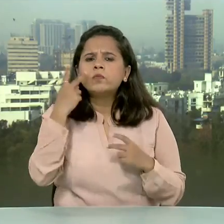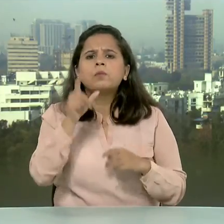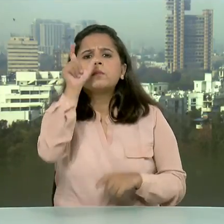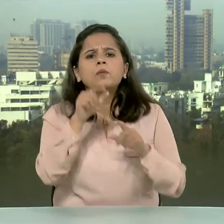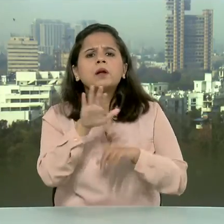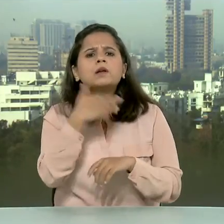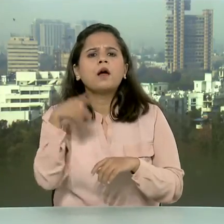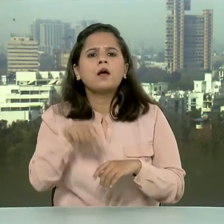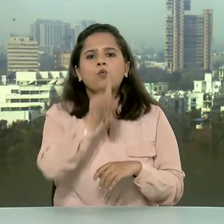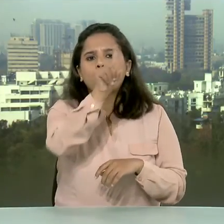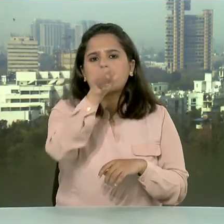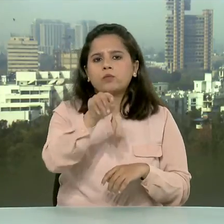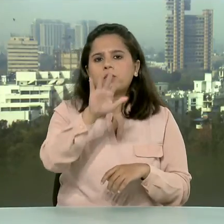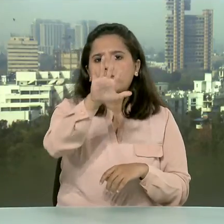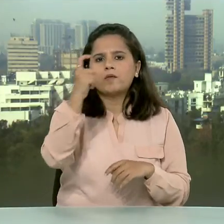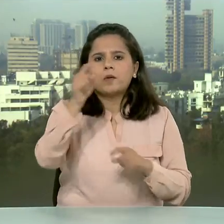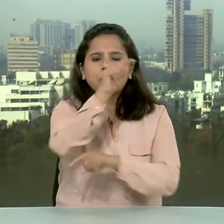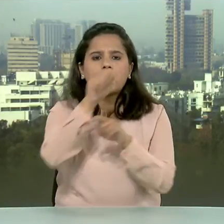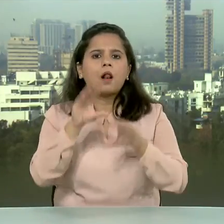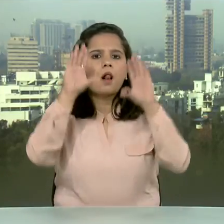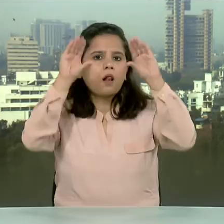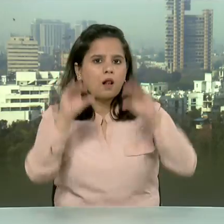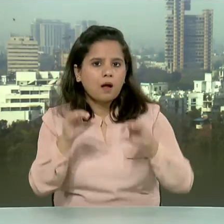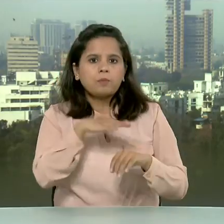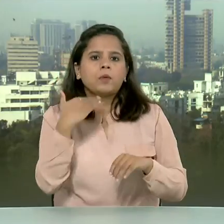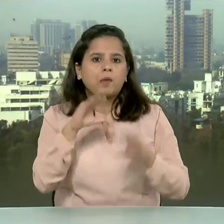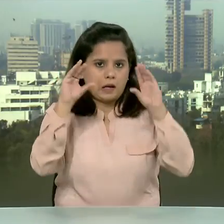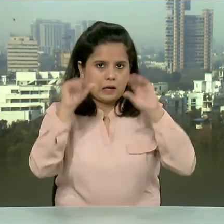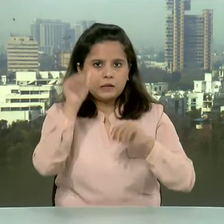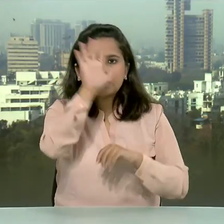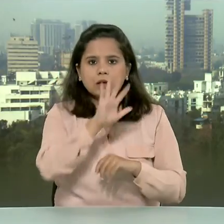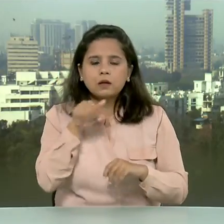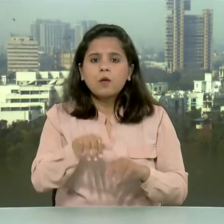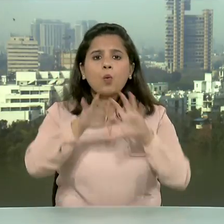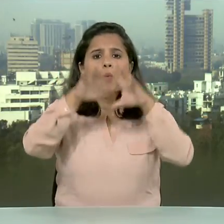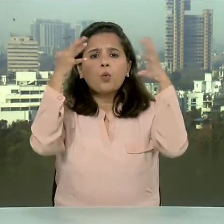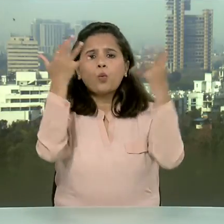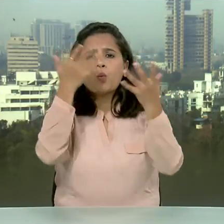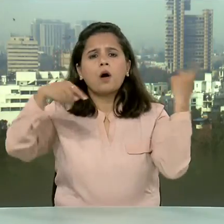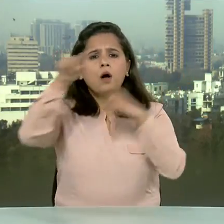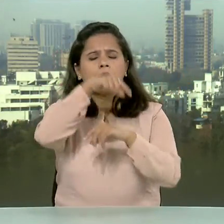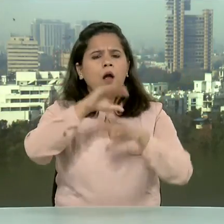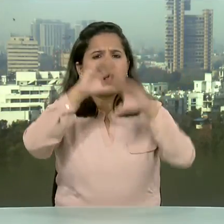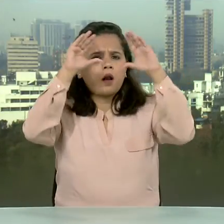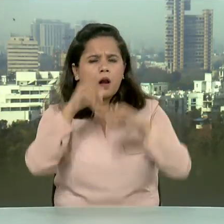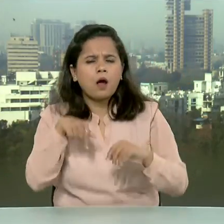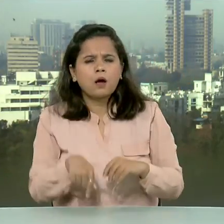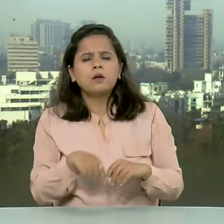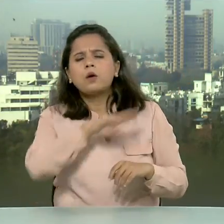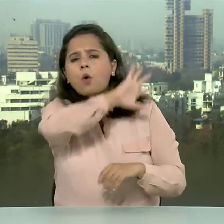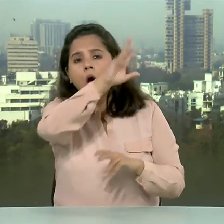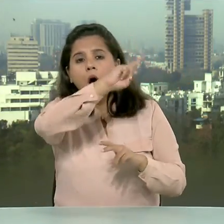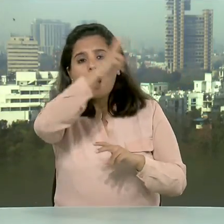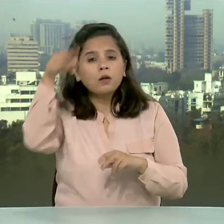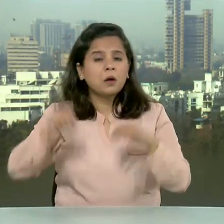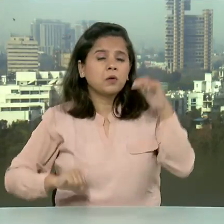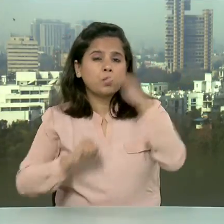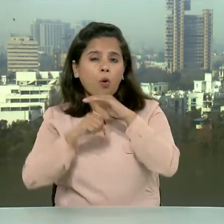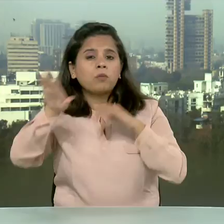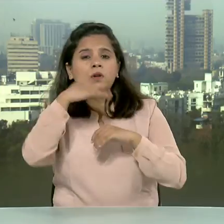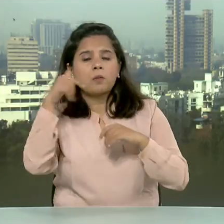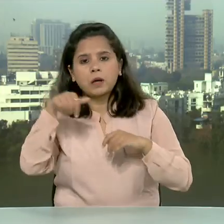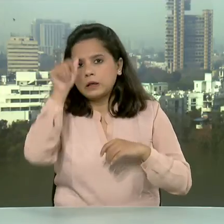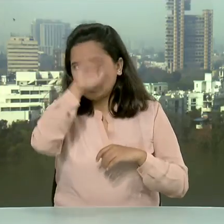मृत्यूदर घट कर 1.5 साथ प्रतीशत रह गया है जो विश्व में सबसे कम दरवाले देशों में शामिल है